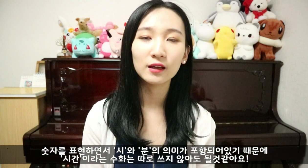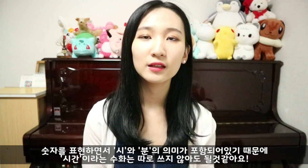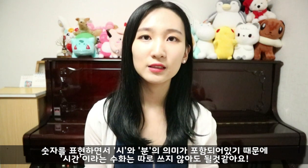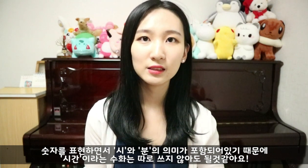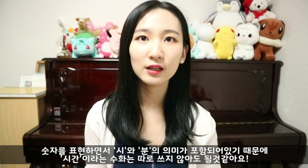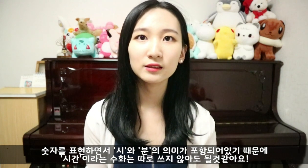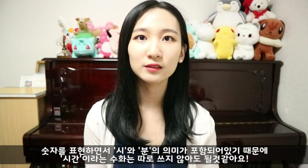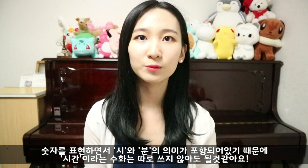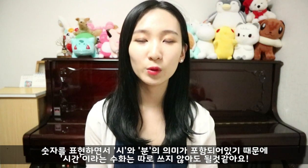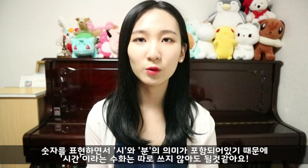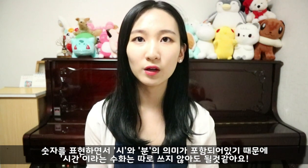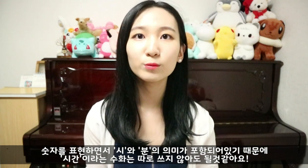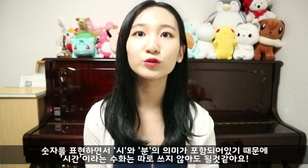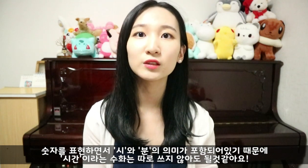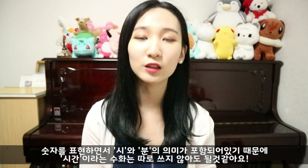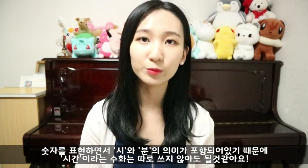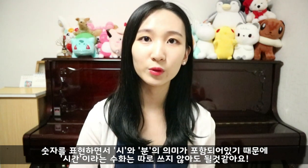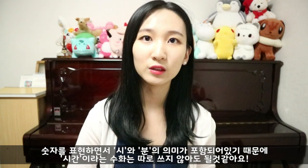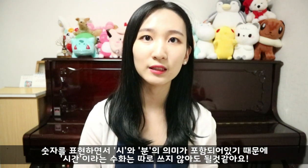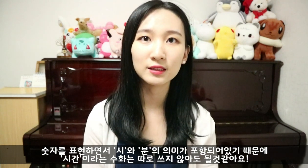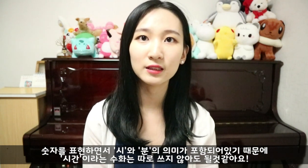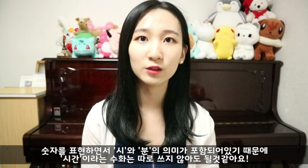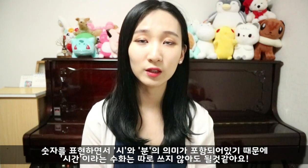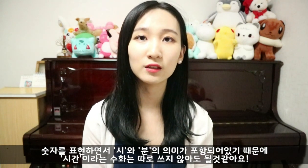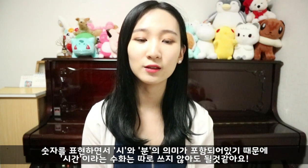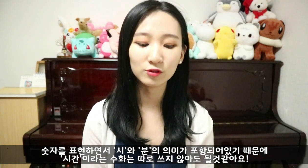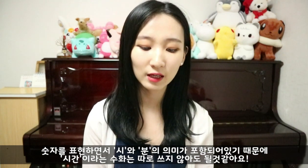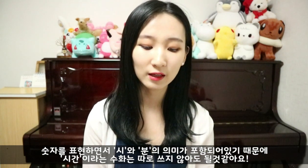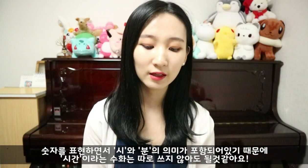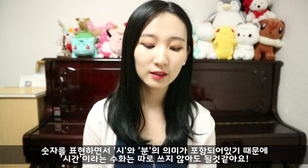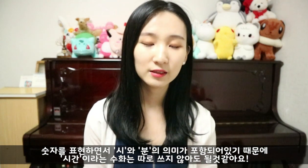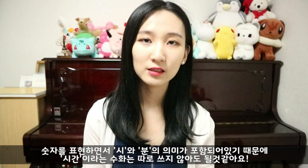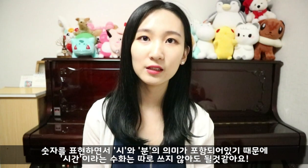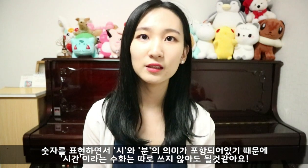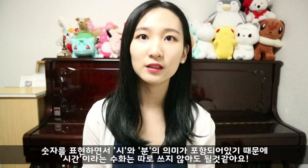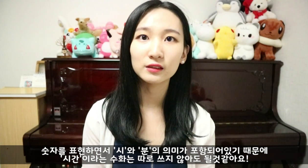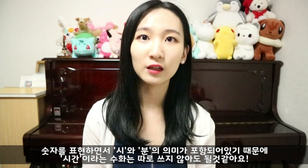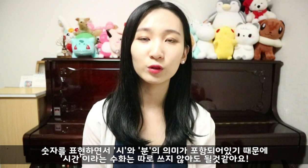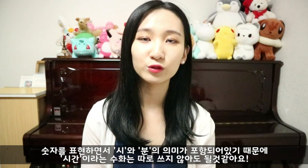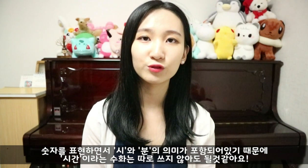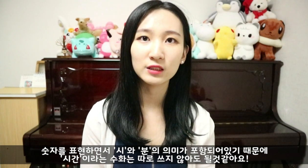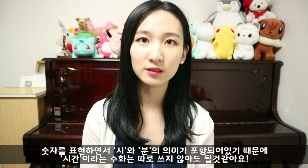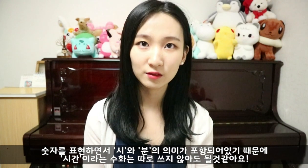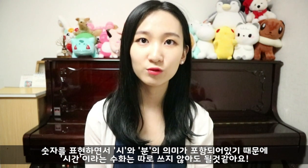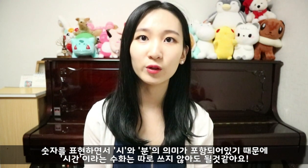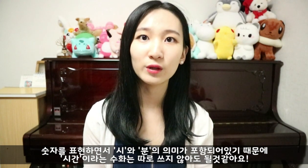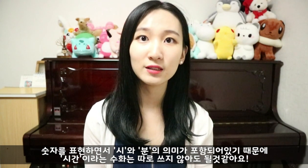시라는 표현과 분이라는 표현이 같이 되어있기 때문에 시간이라는 단어는 굳이 수아로 하지